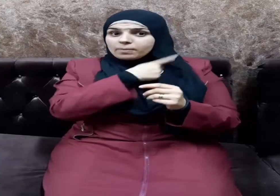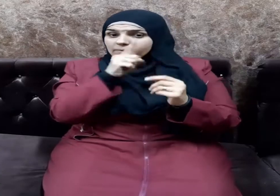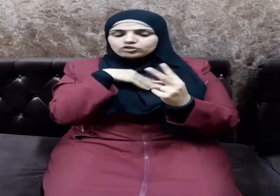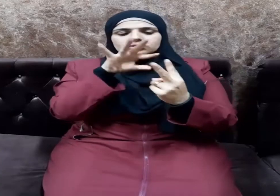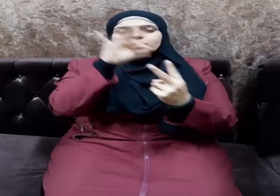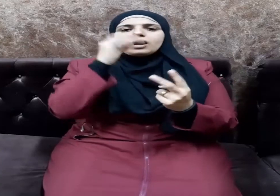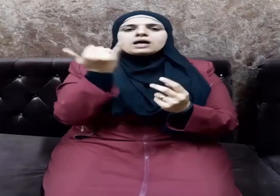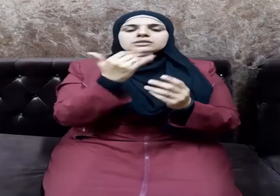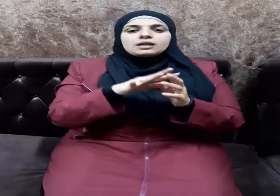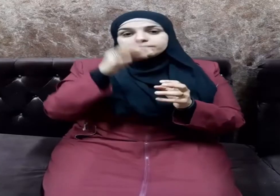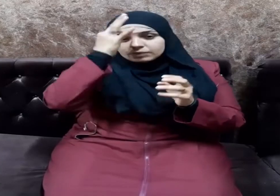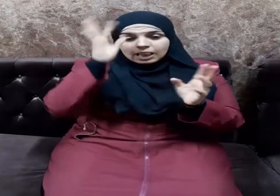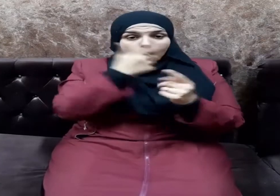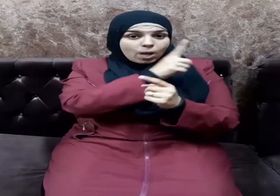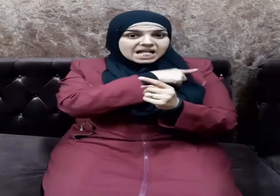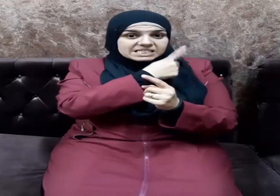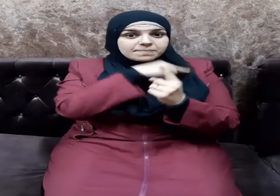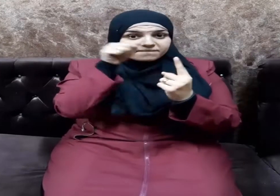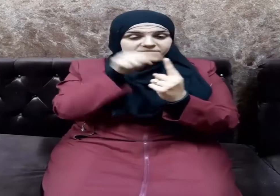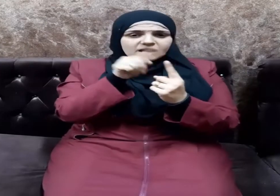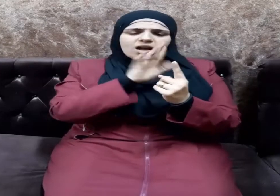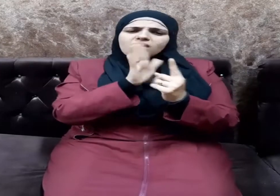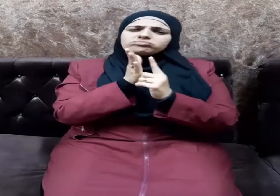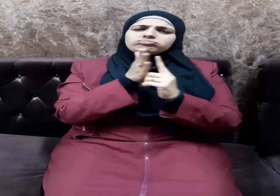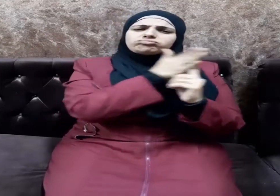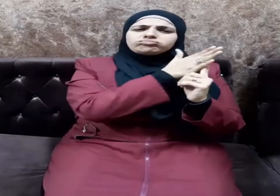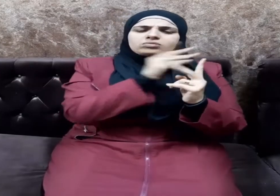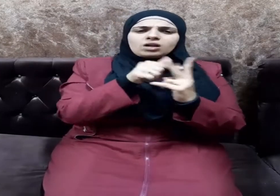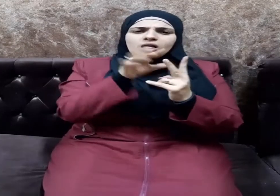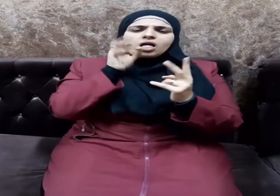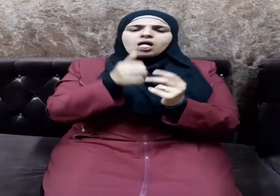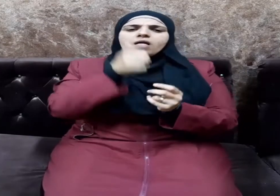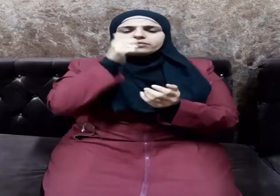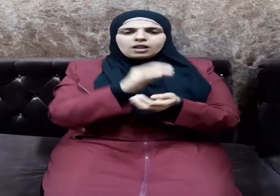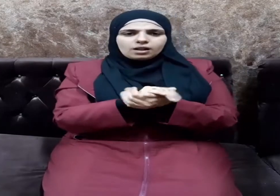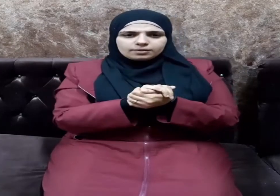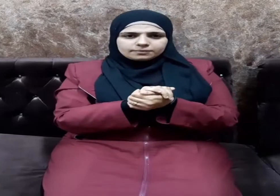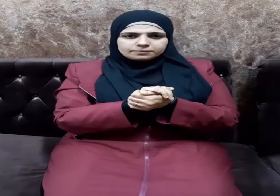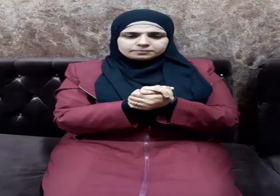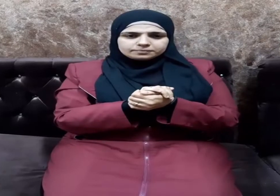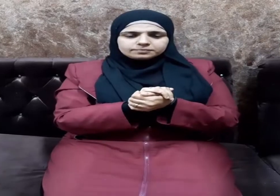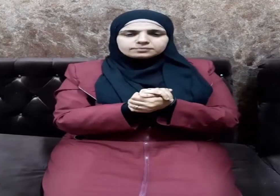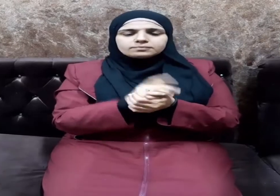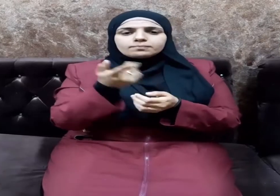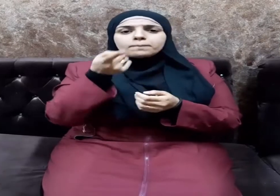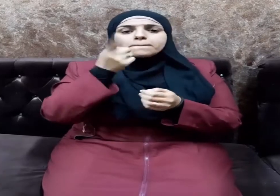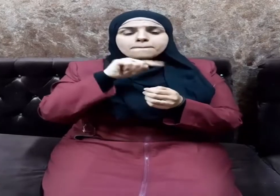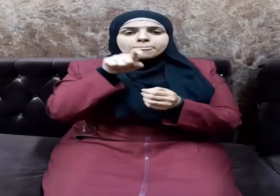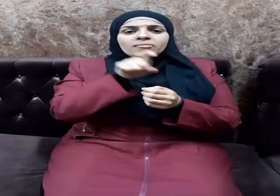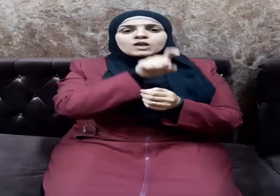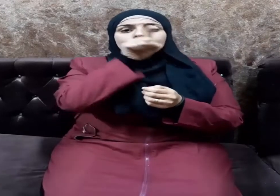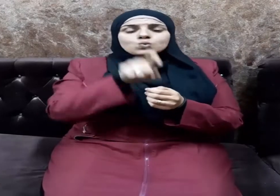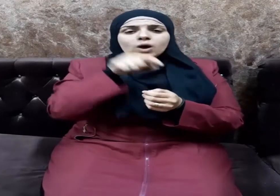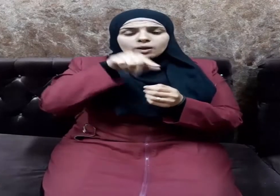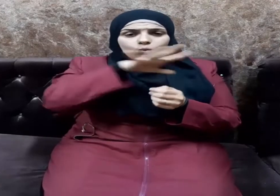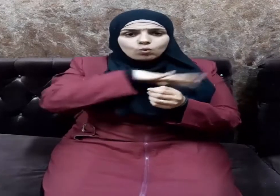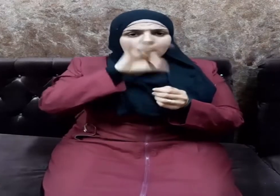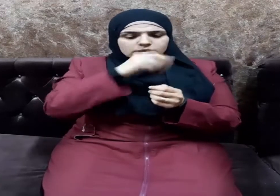فإن كان إثما كان أبعدا ناسعا والسؤال الذي ينبغي أن